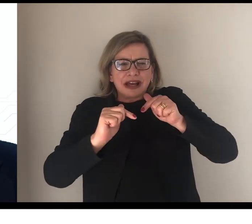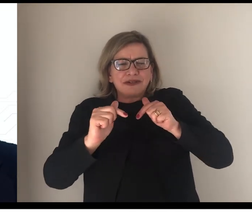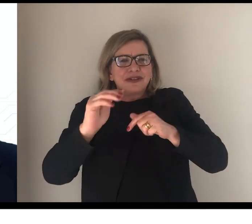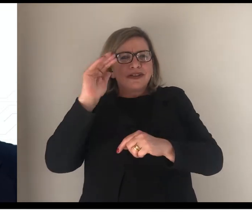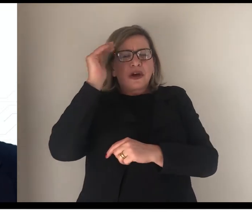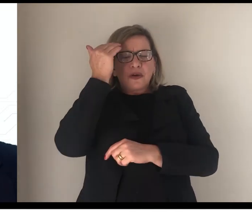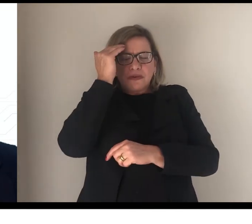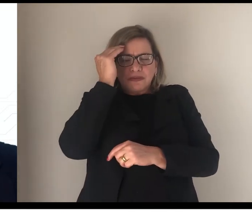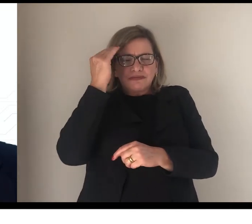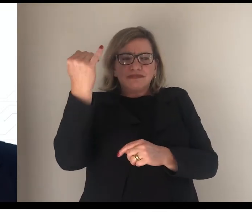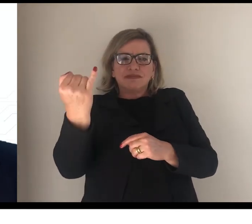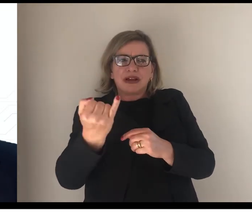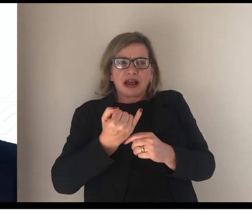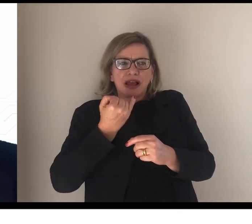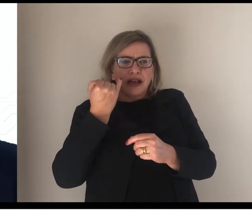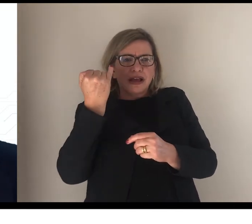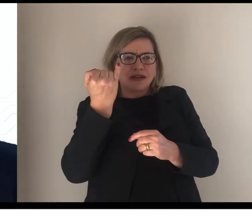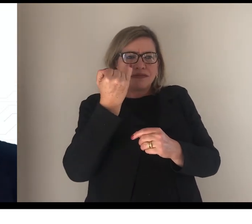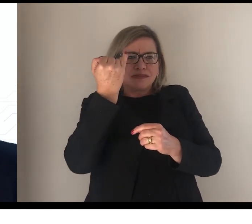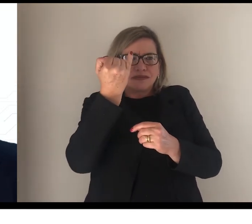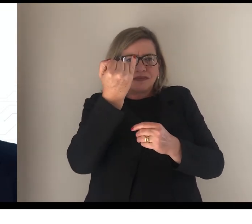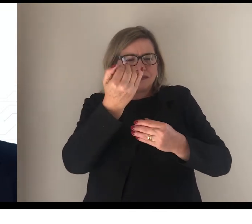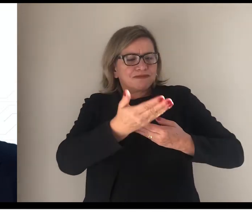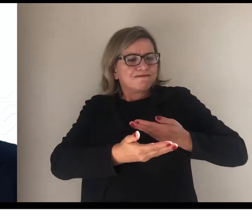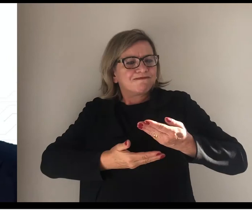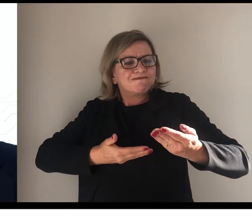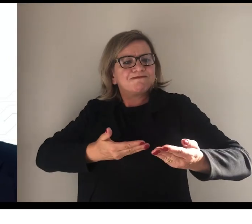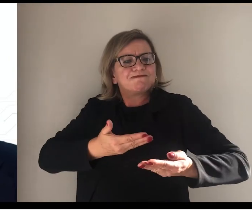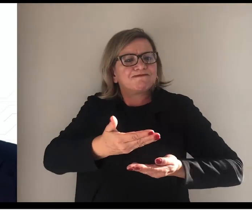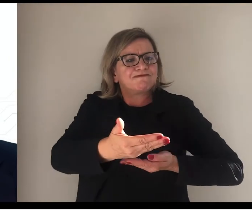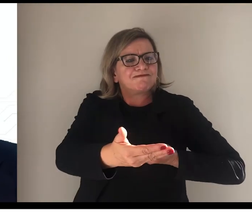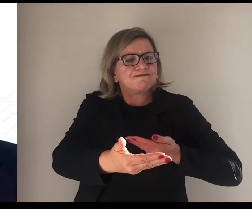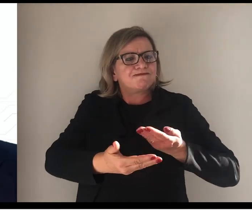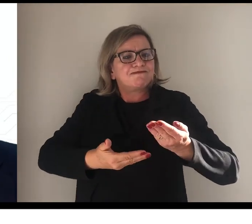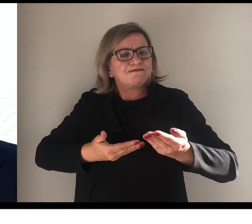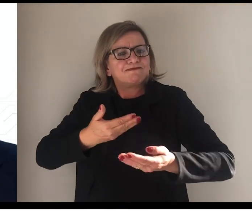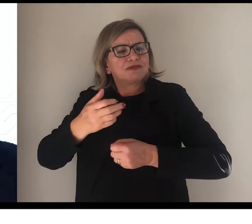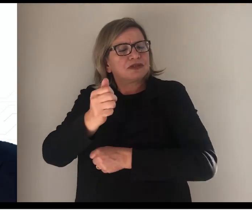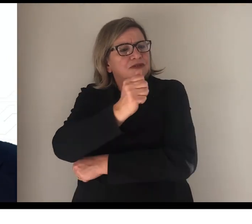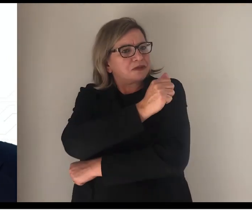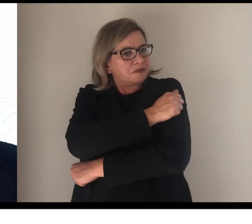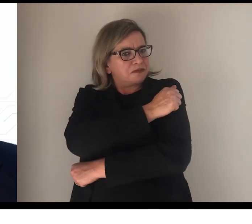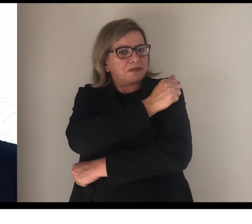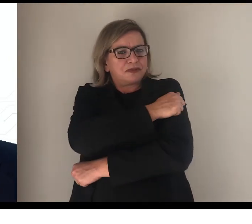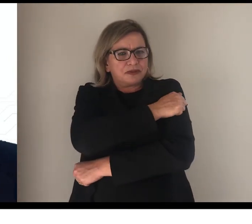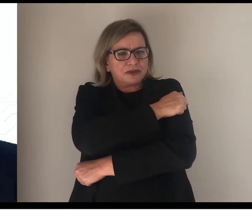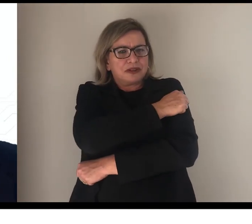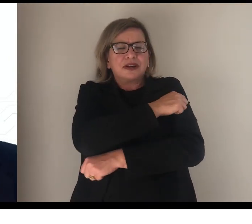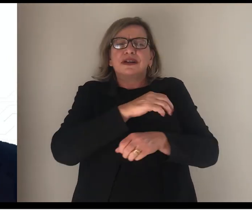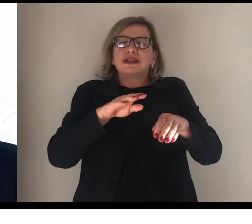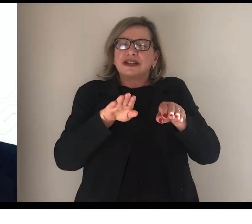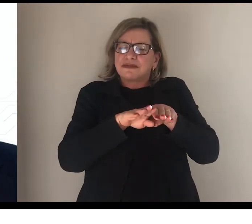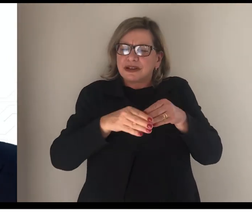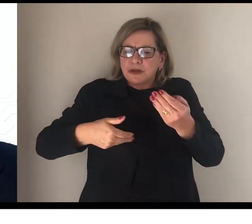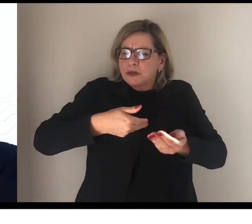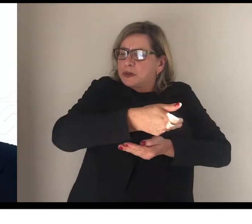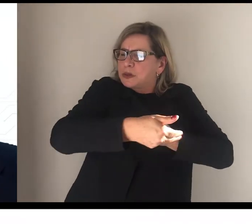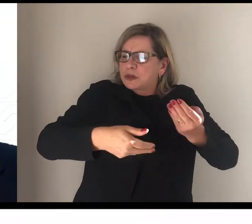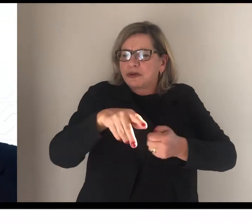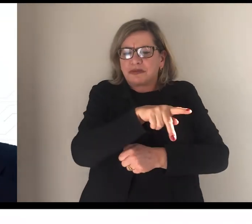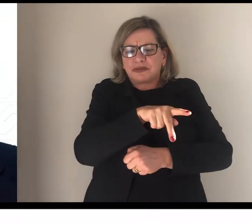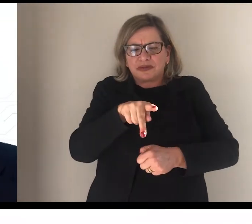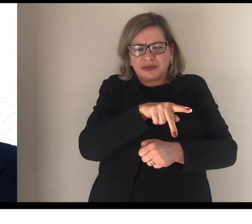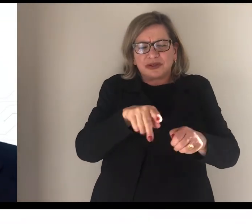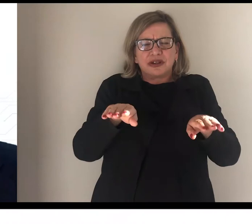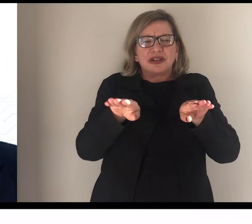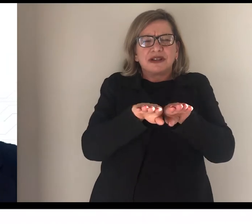conexão que vocês proporcionam junto aos alunos. O aluno com o professor, o aluno com